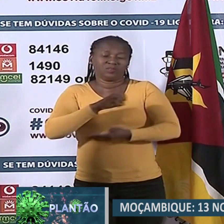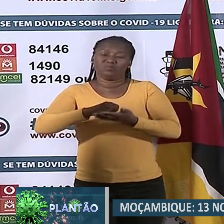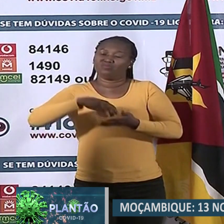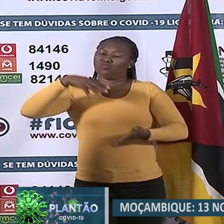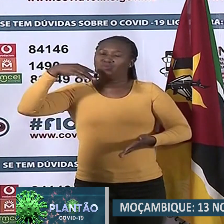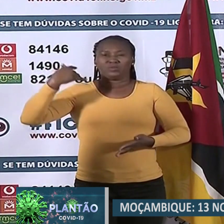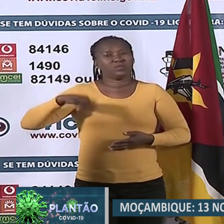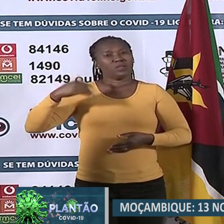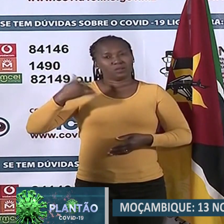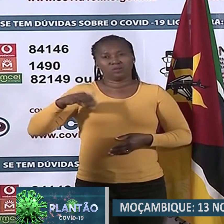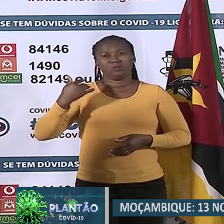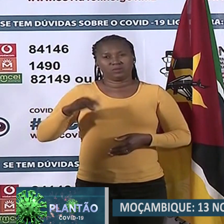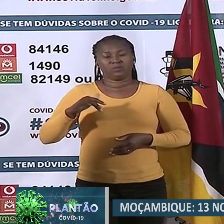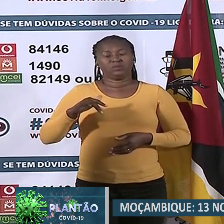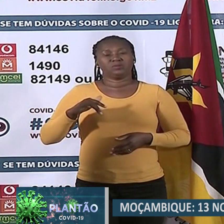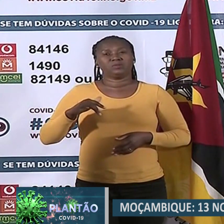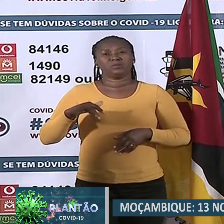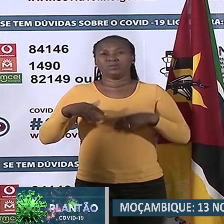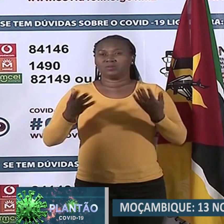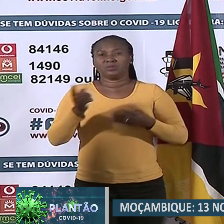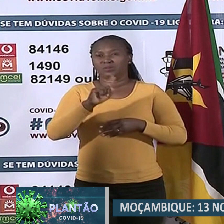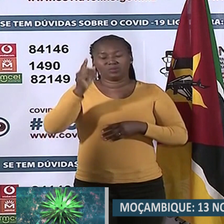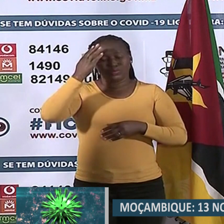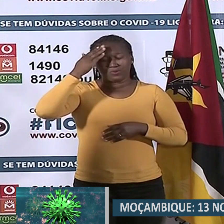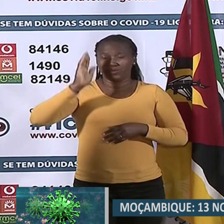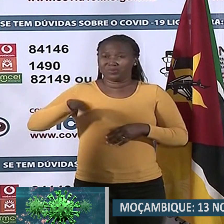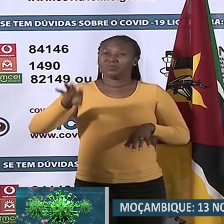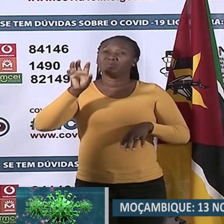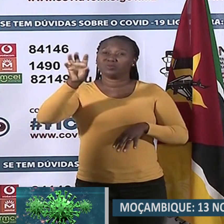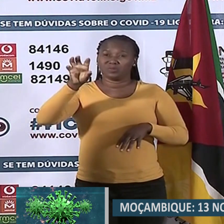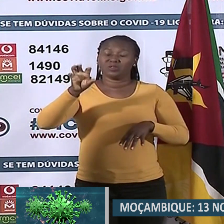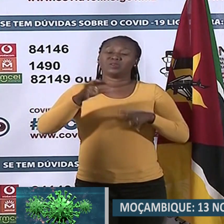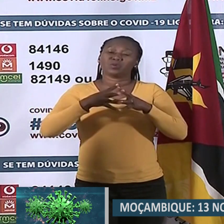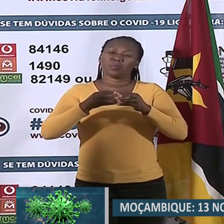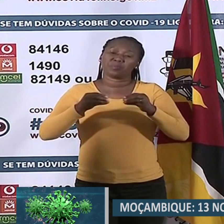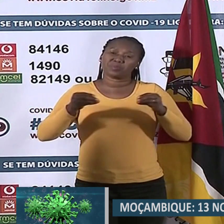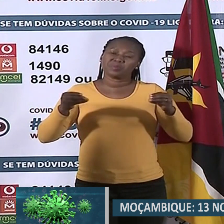caro. Não nos esqueçamos que somos um país de recursos